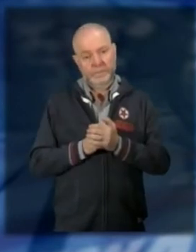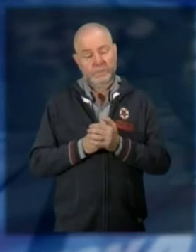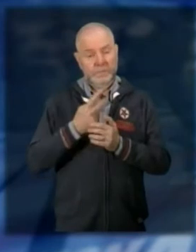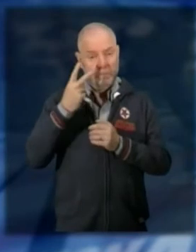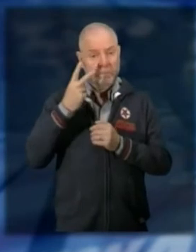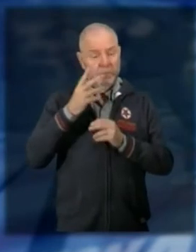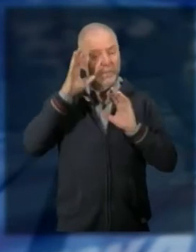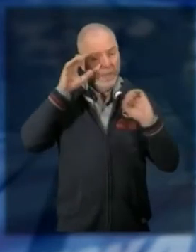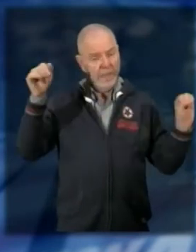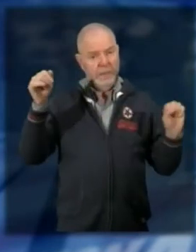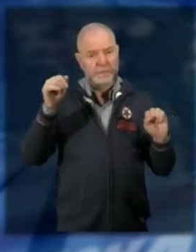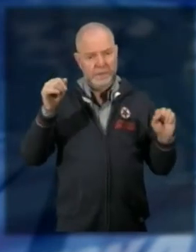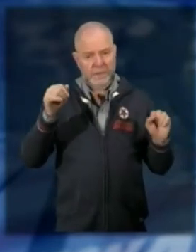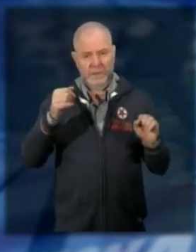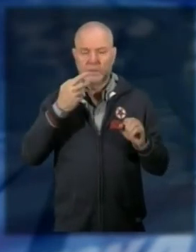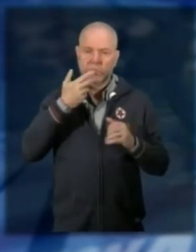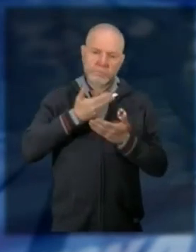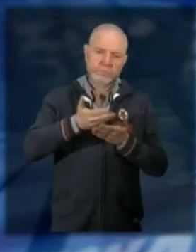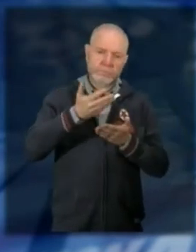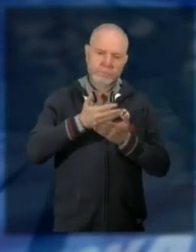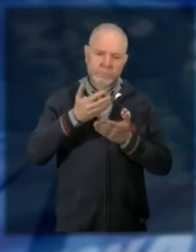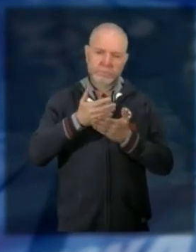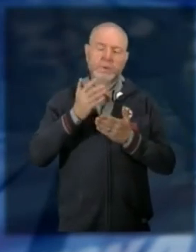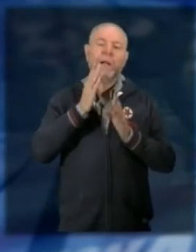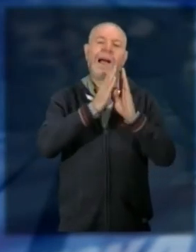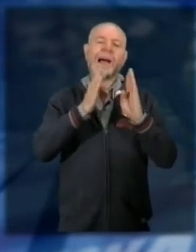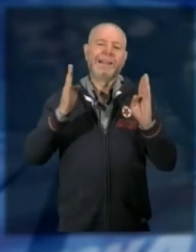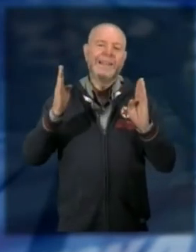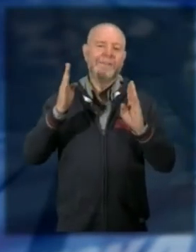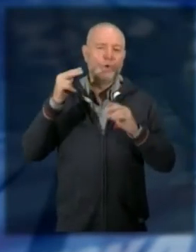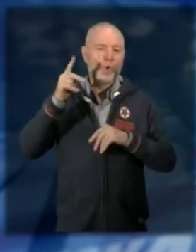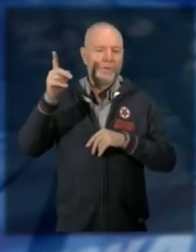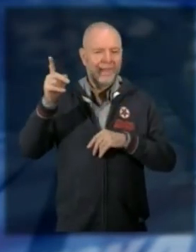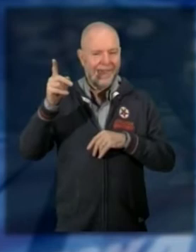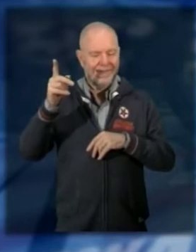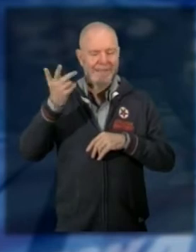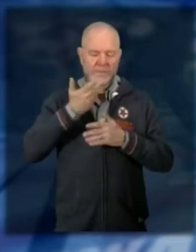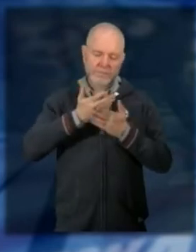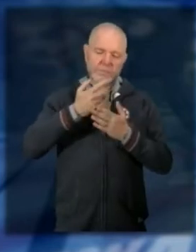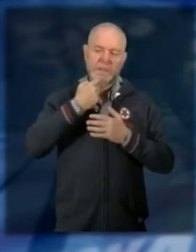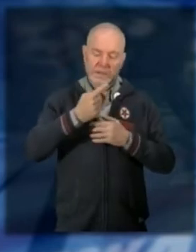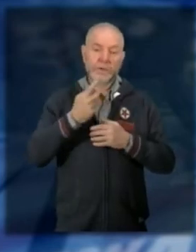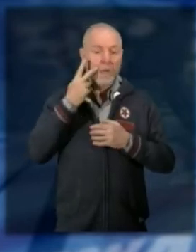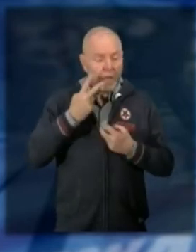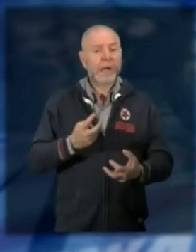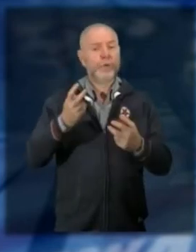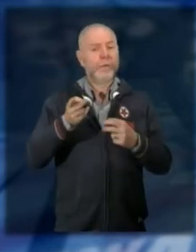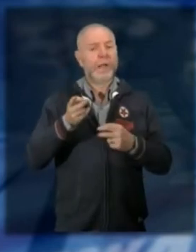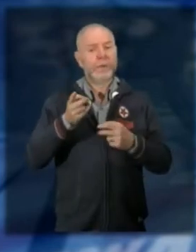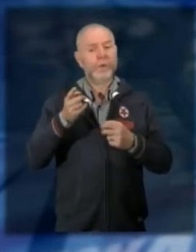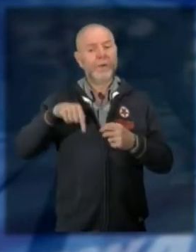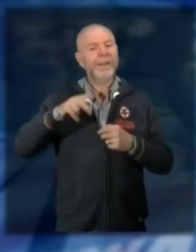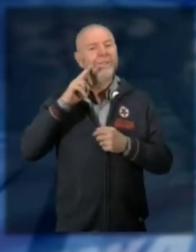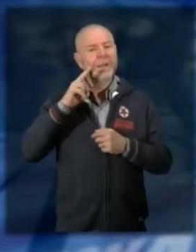presentazione dell'operazione tenuta oggi alla biblioteca dell'archivio storico di Stato di Novara i carabinieri hanno annunciato il ritrovamento in un garage di